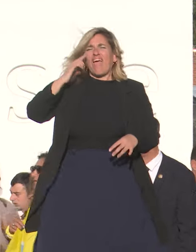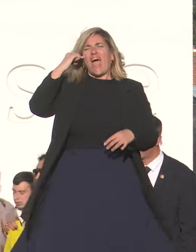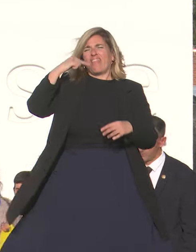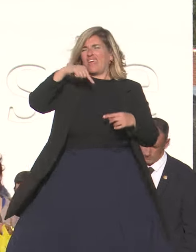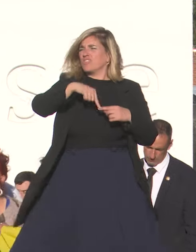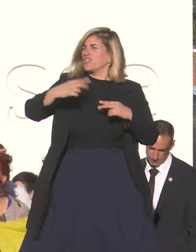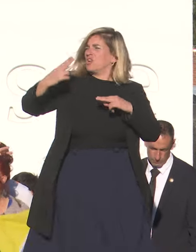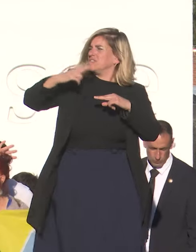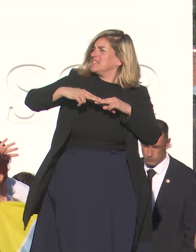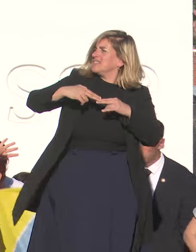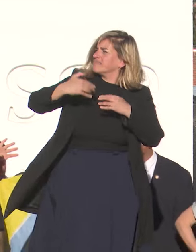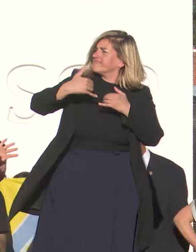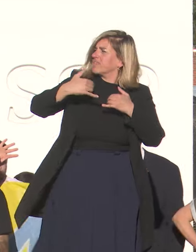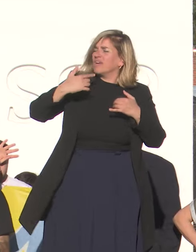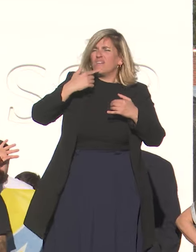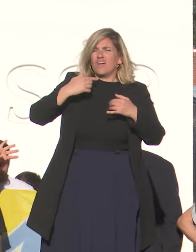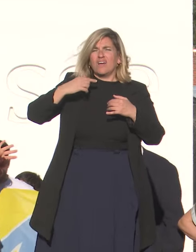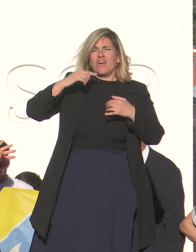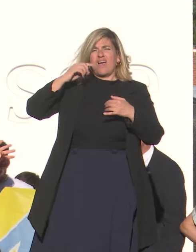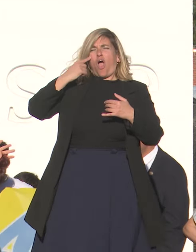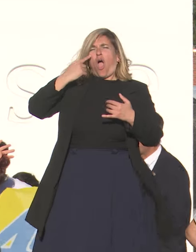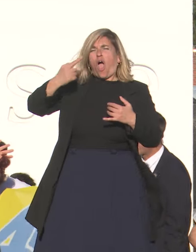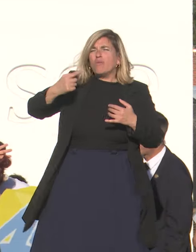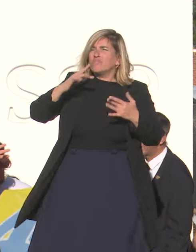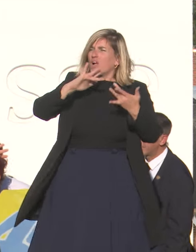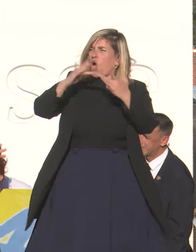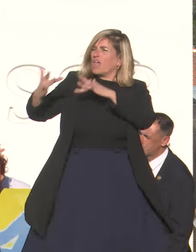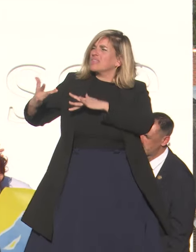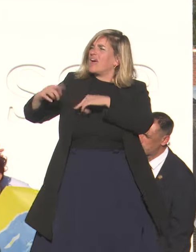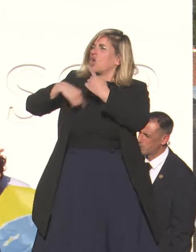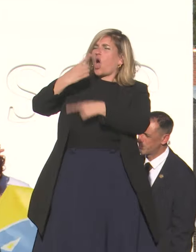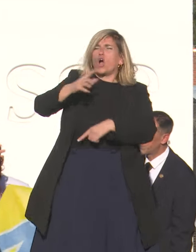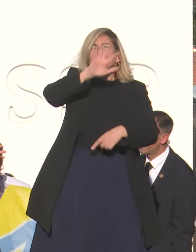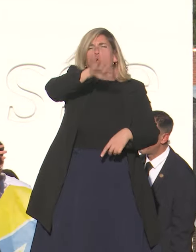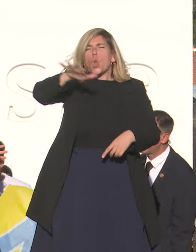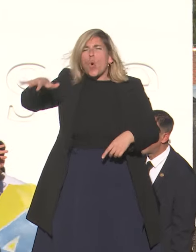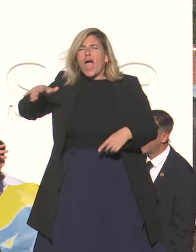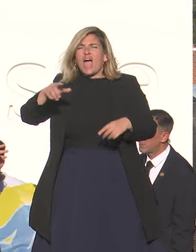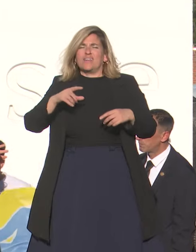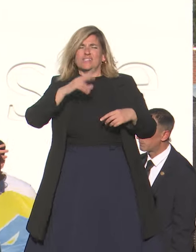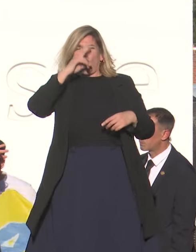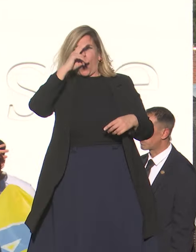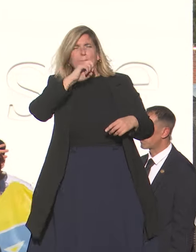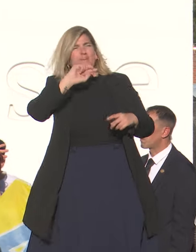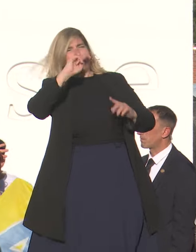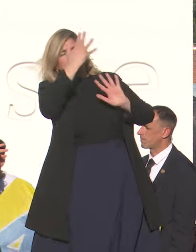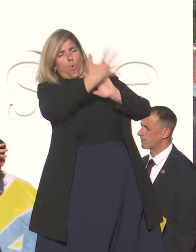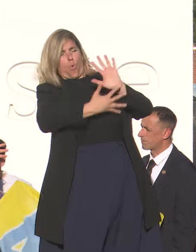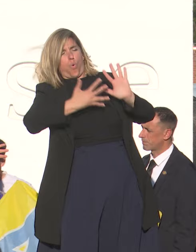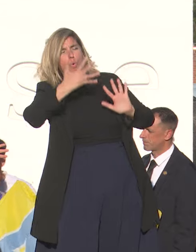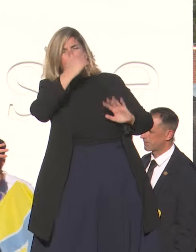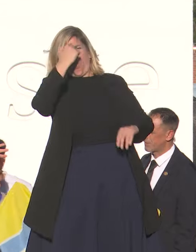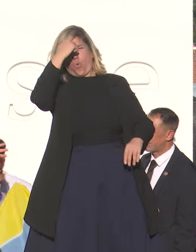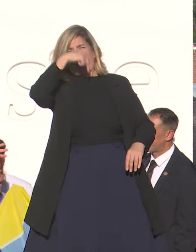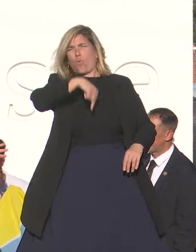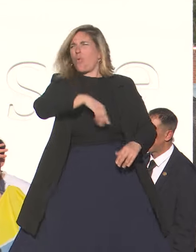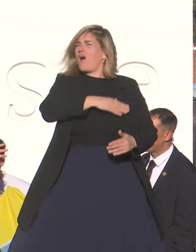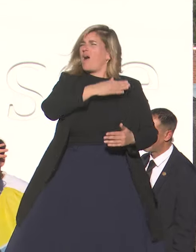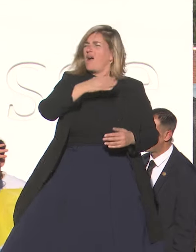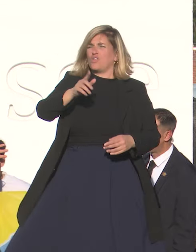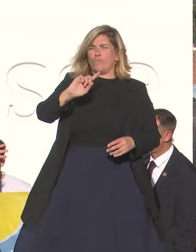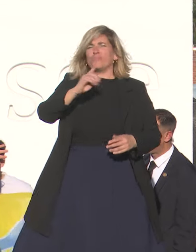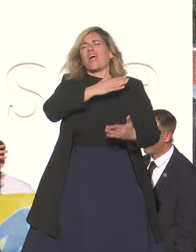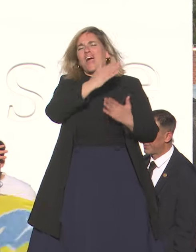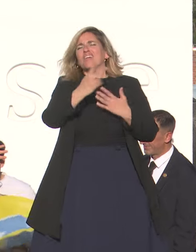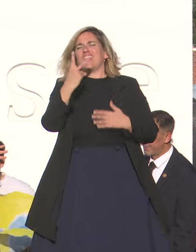que nos va a permitir la interconexión con los demás centros de salud que podemos tener hasta en un radio de 20 kilómetros.